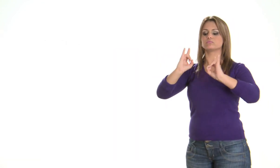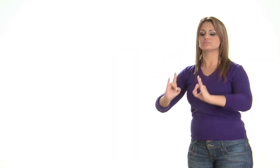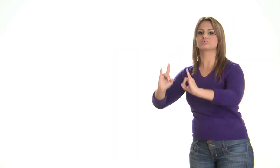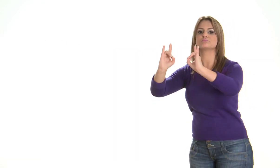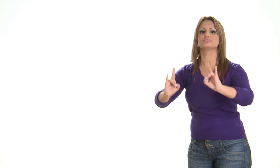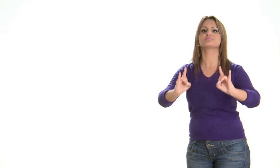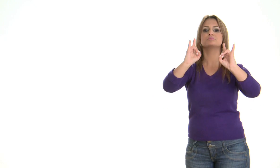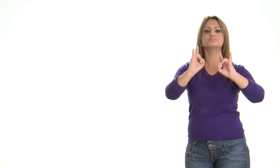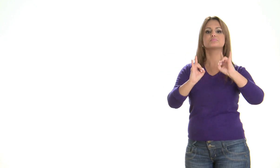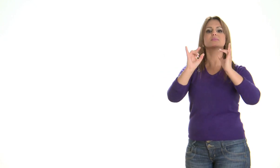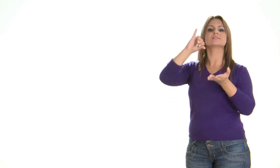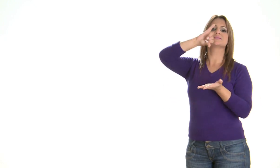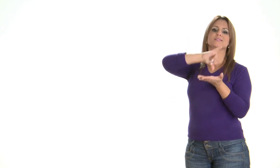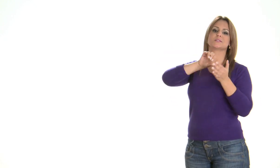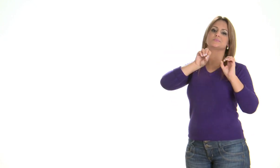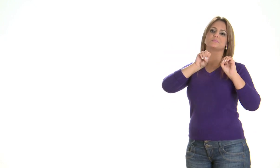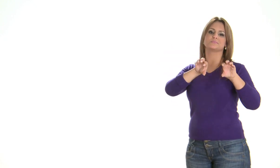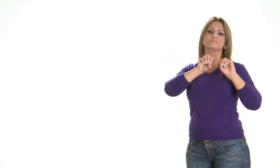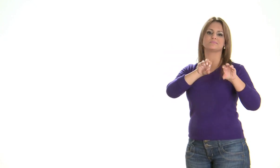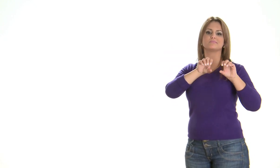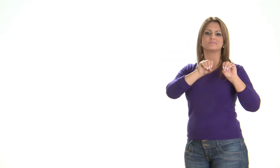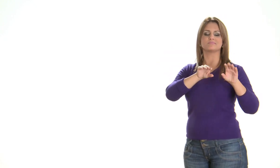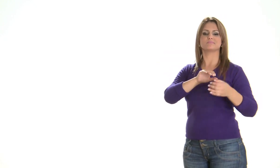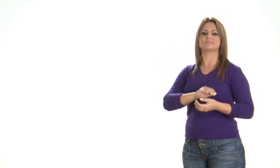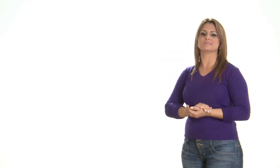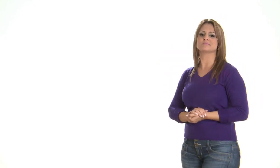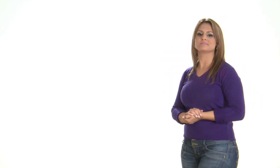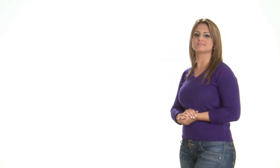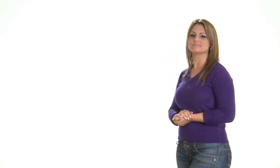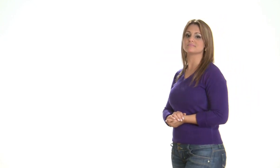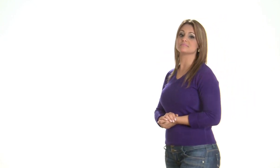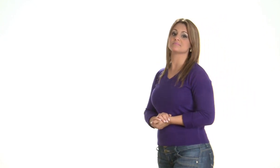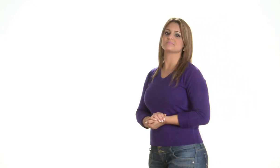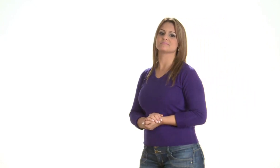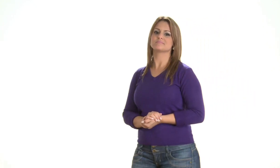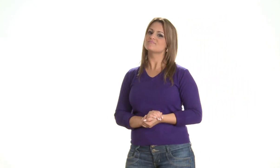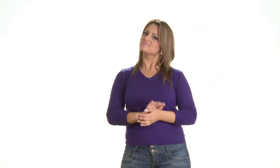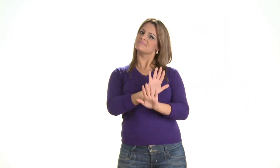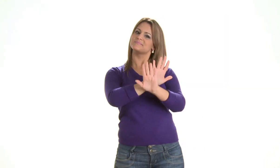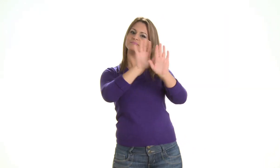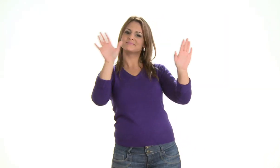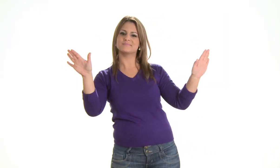respectivos centros de ensino da universidade. Até mais!